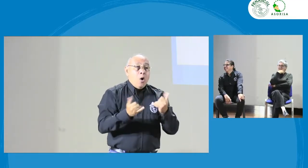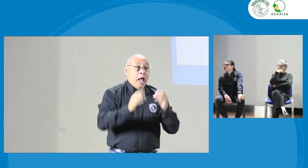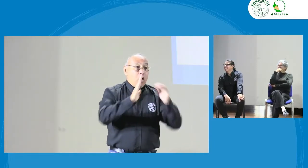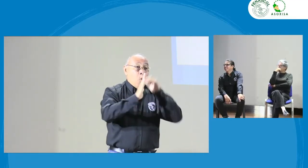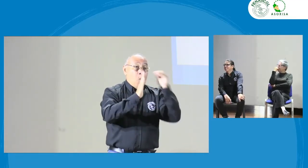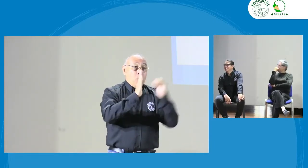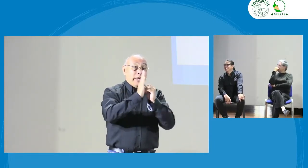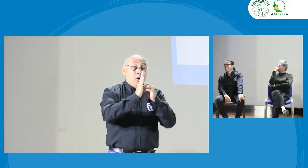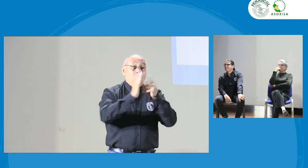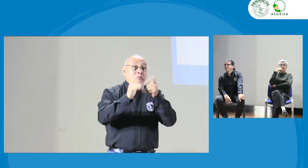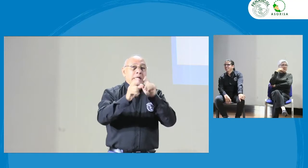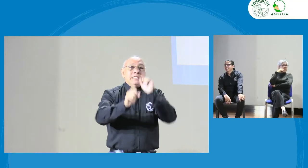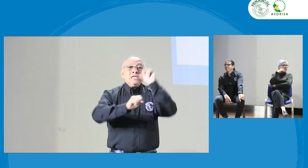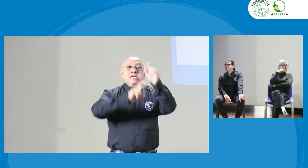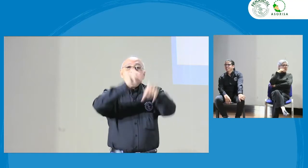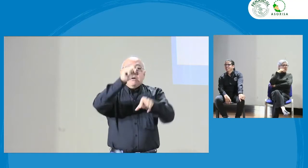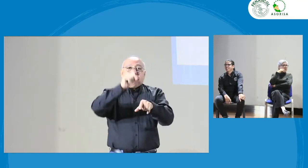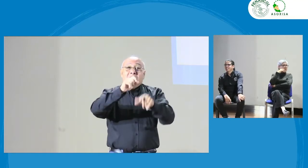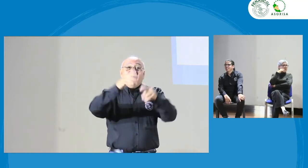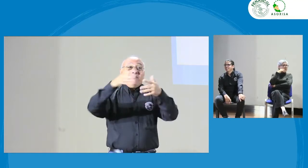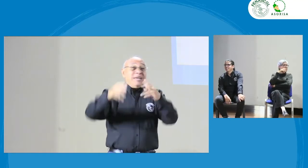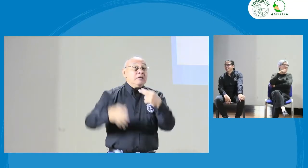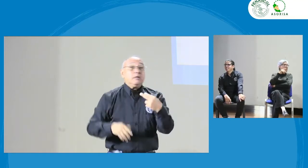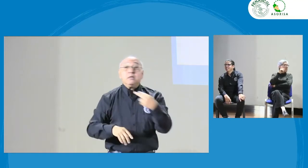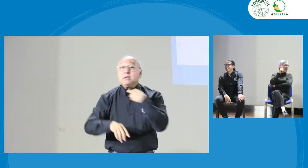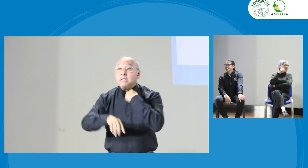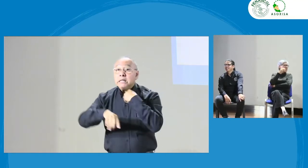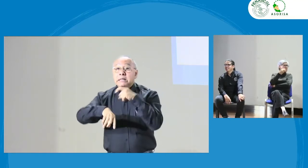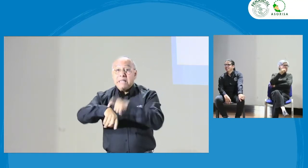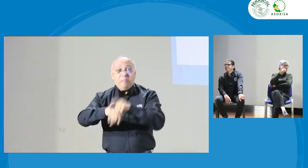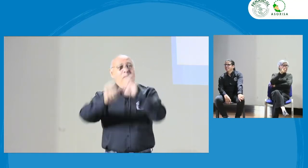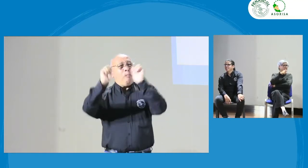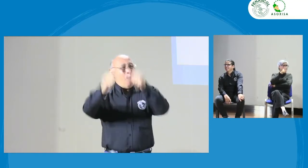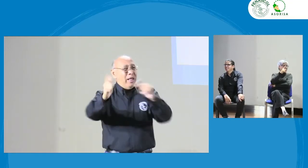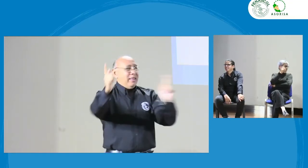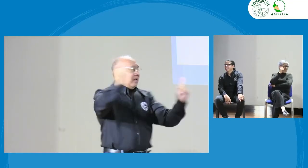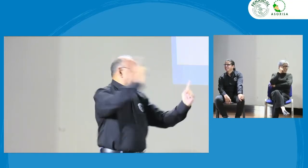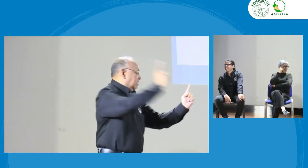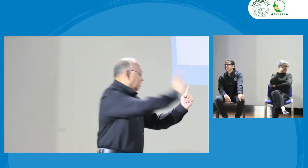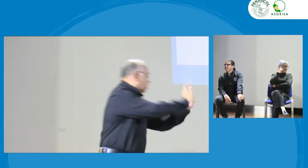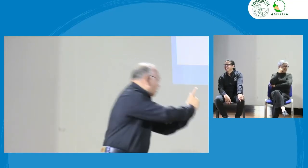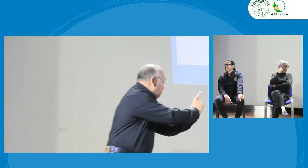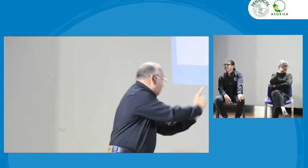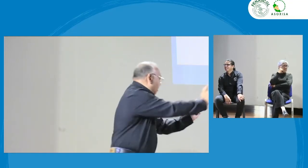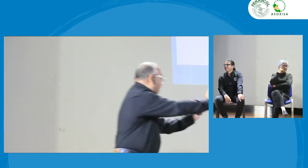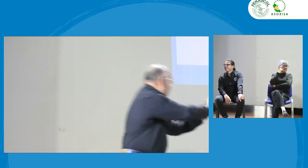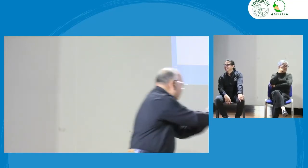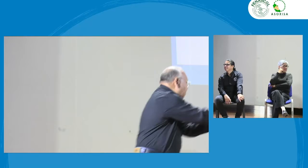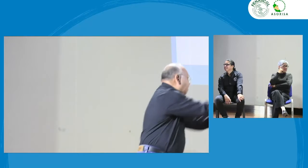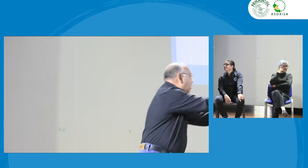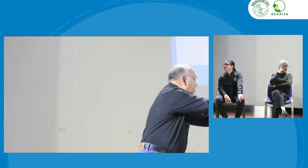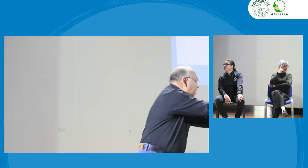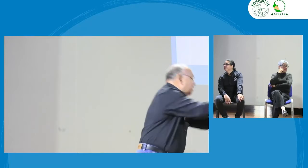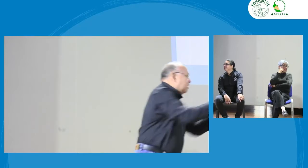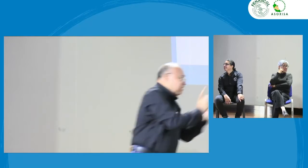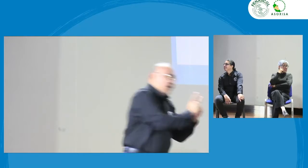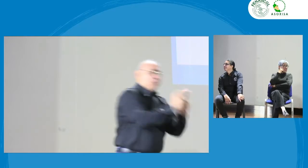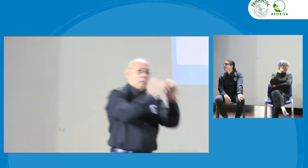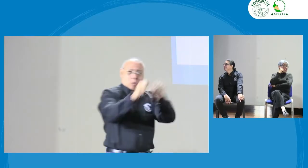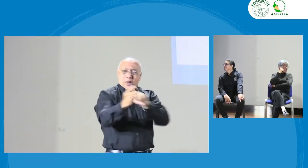pues, en la escuela, en este momento, si bien no hay un tiempo suficiente para abordar todas las